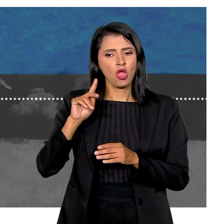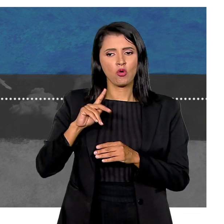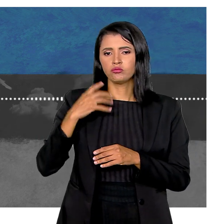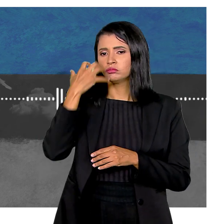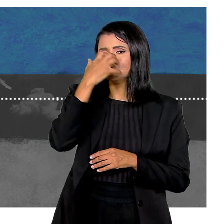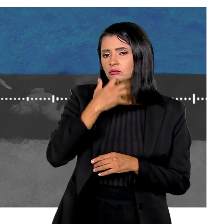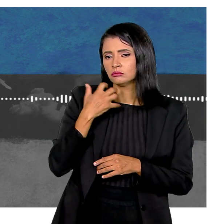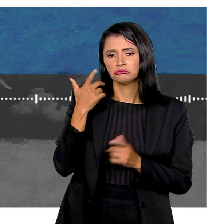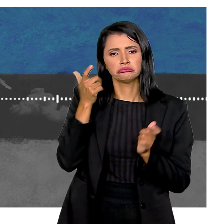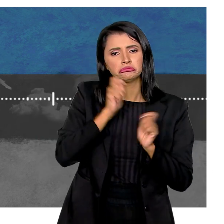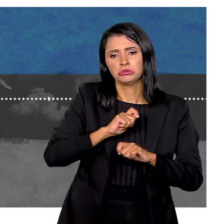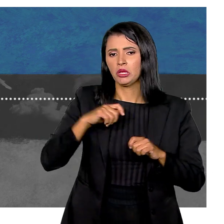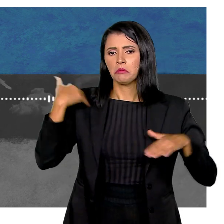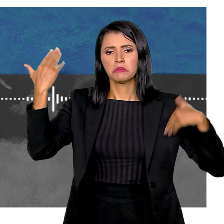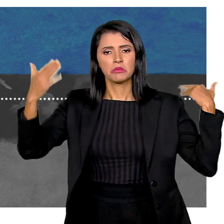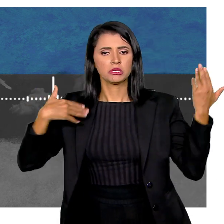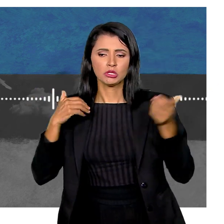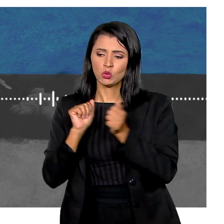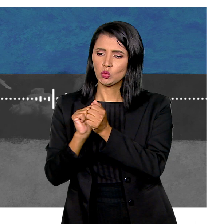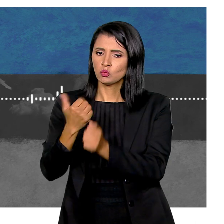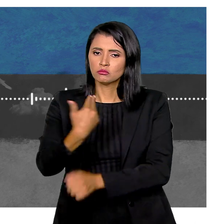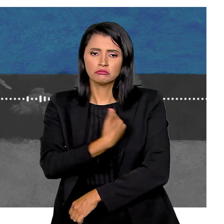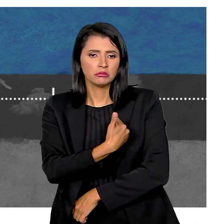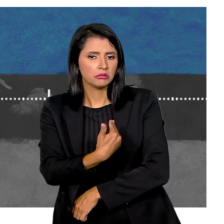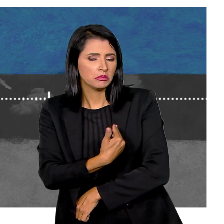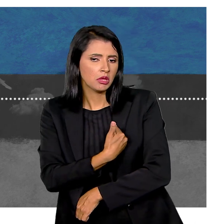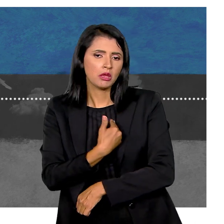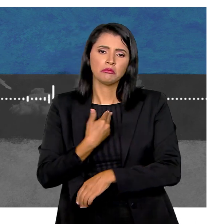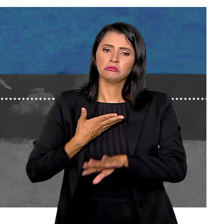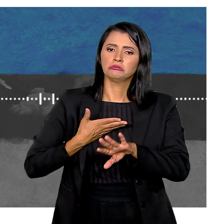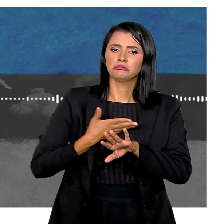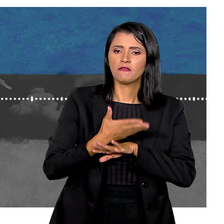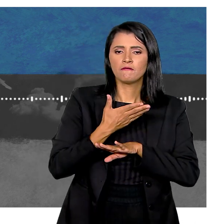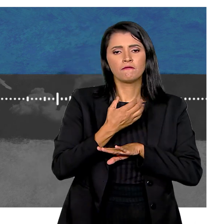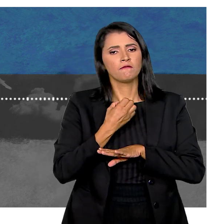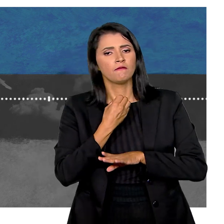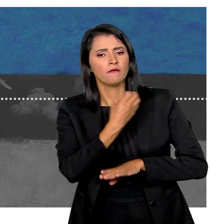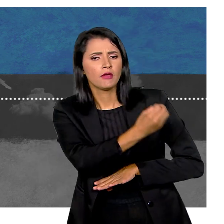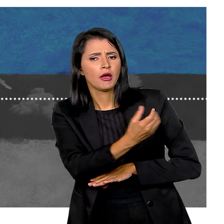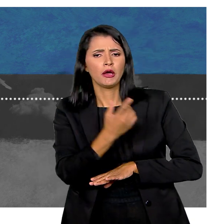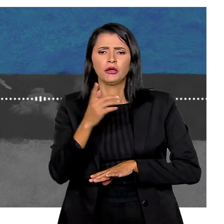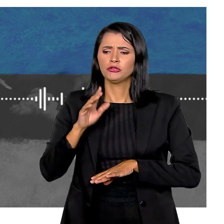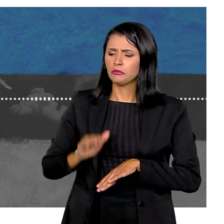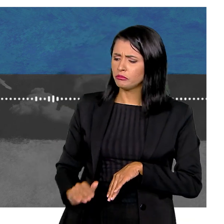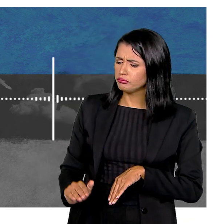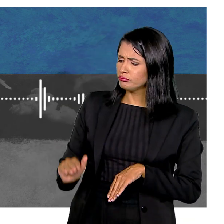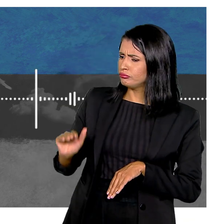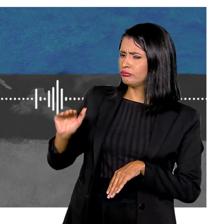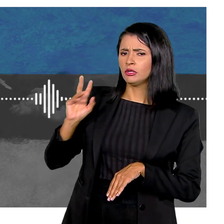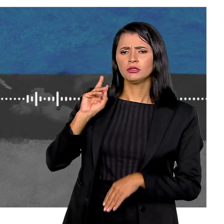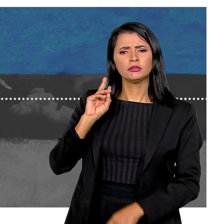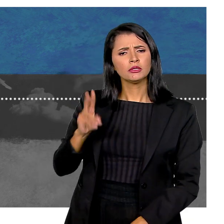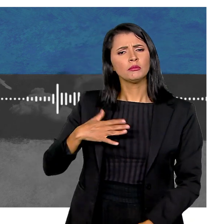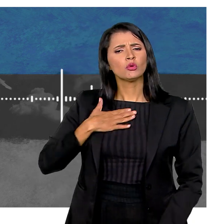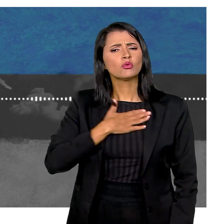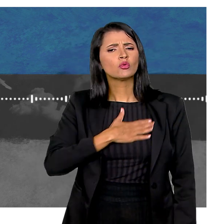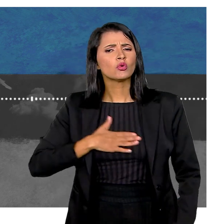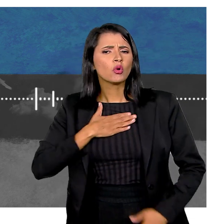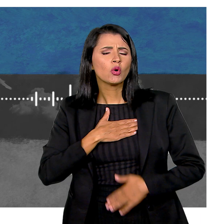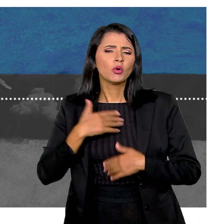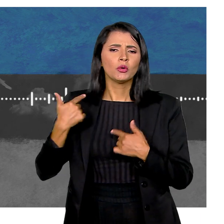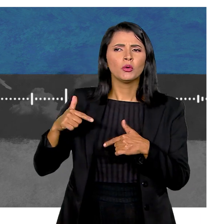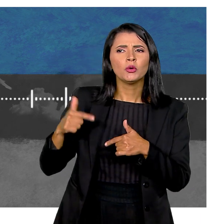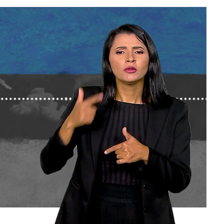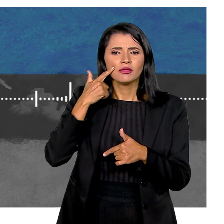tudo Cantar, passear com meus amigos Maquiagem Desde pequenininha Eu